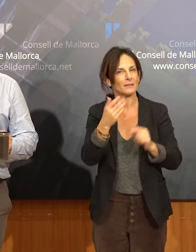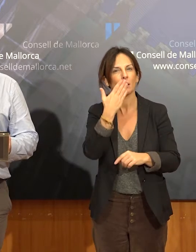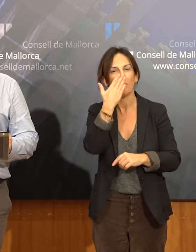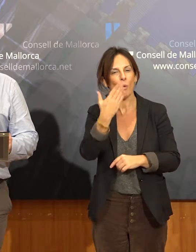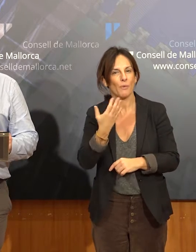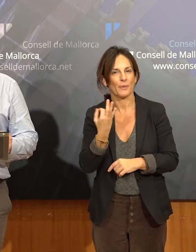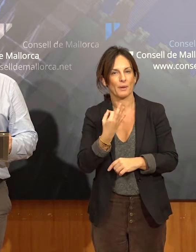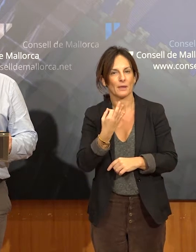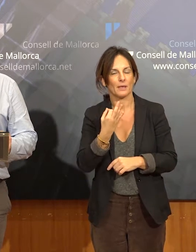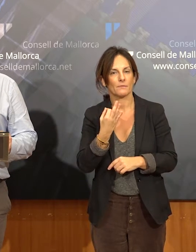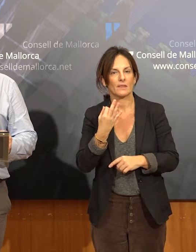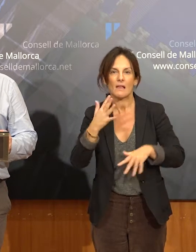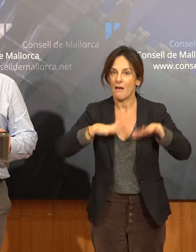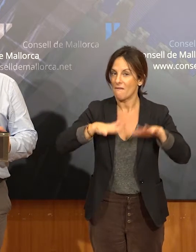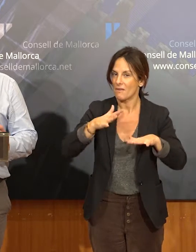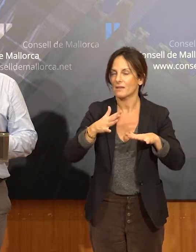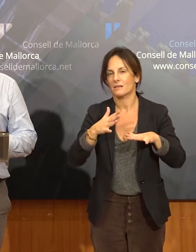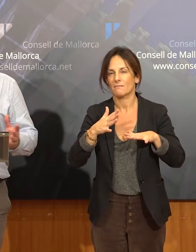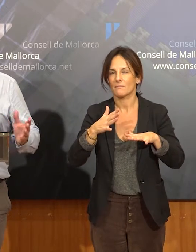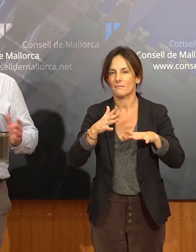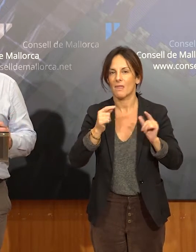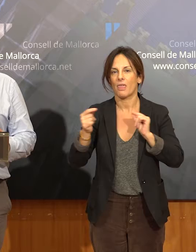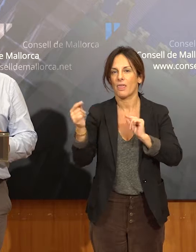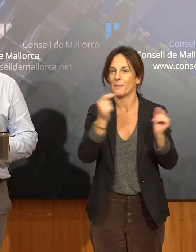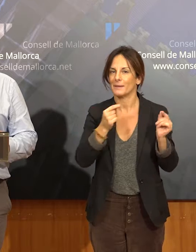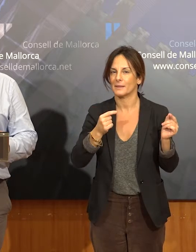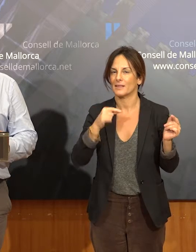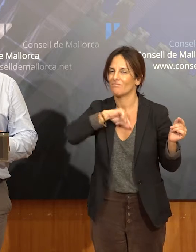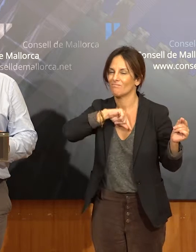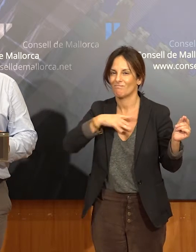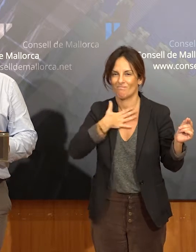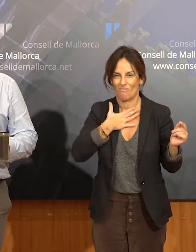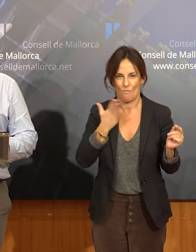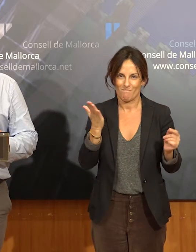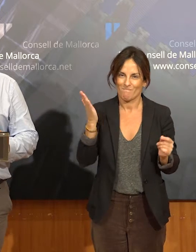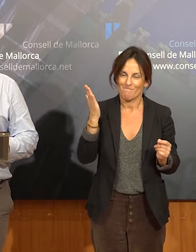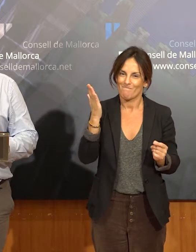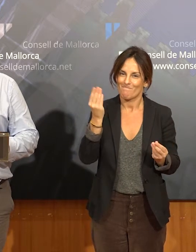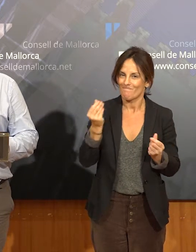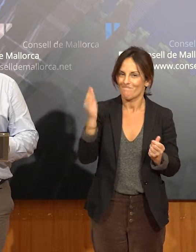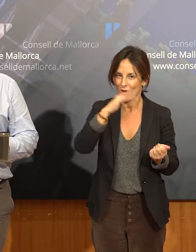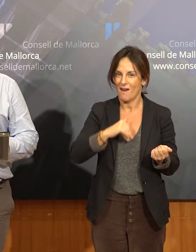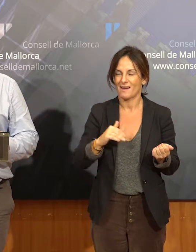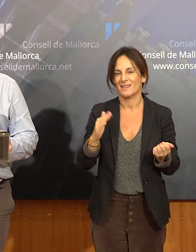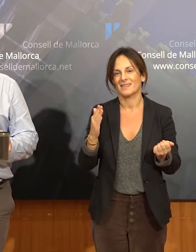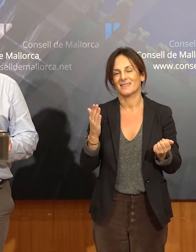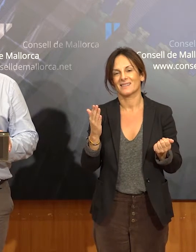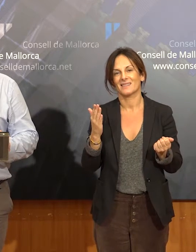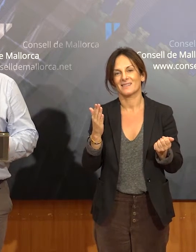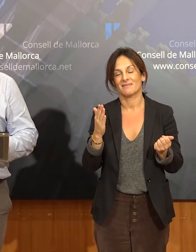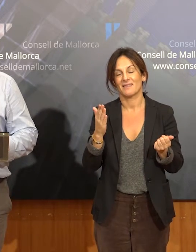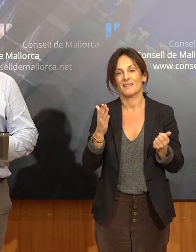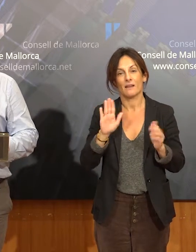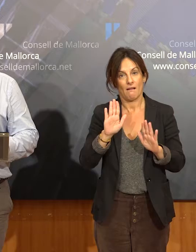un debat que no sigui tan còmode com a vegades ens agradaria a les persones que se dediquen a la